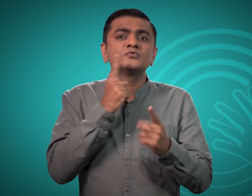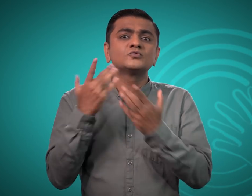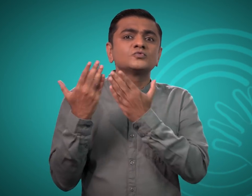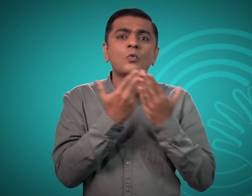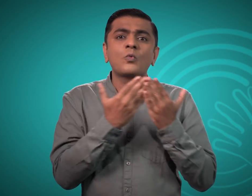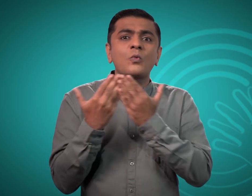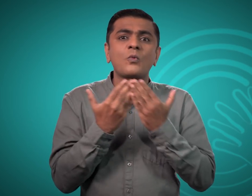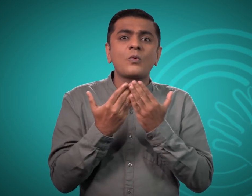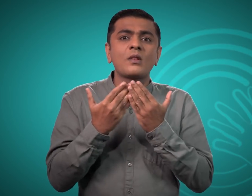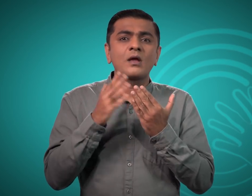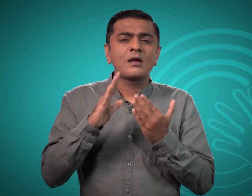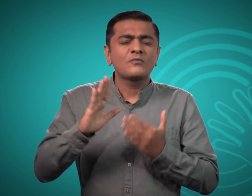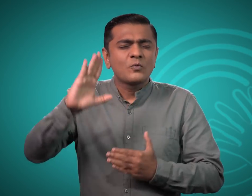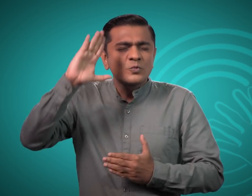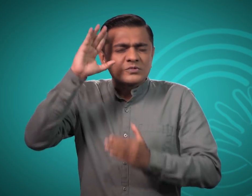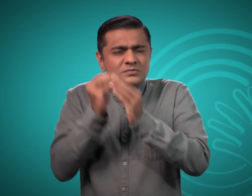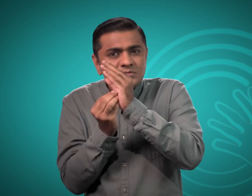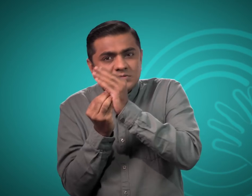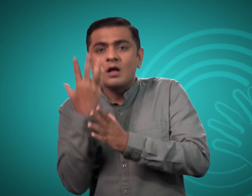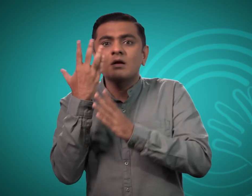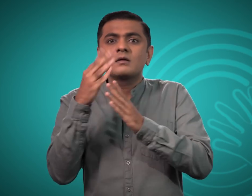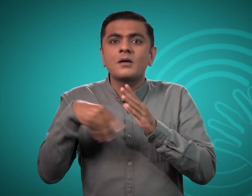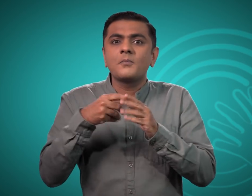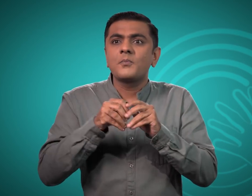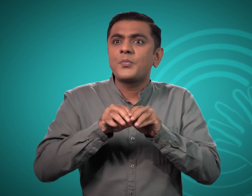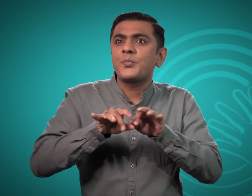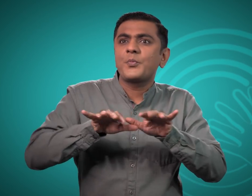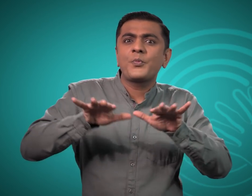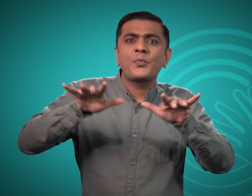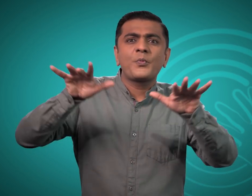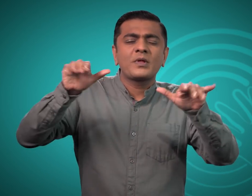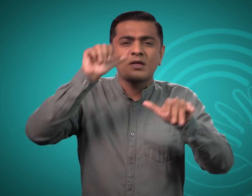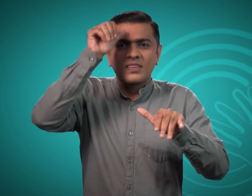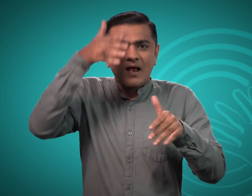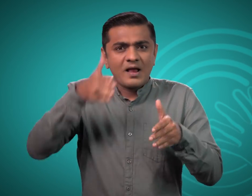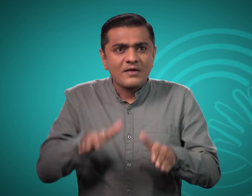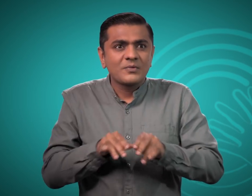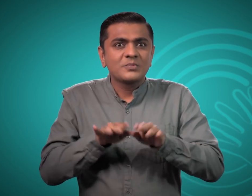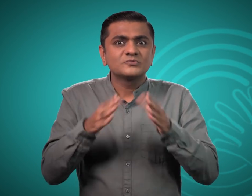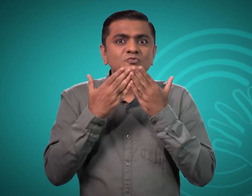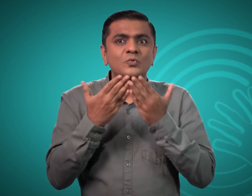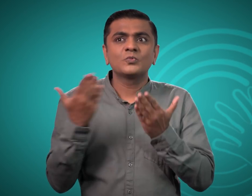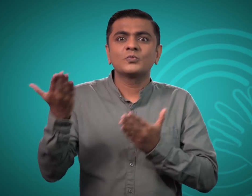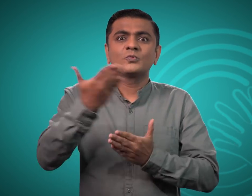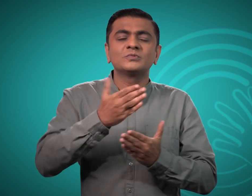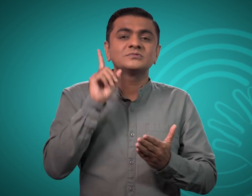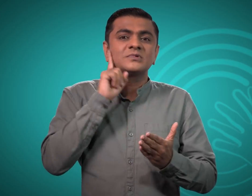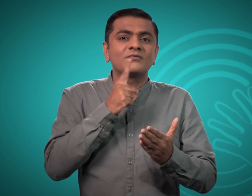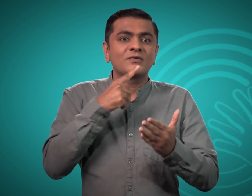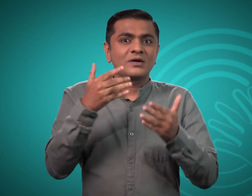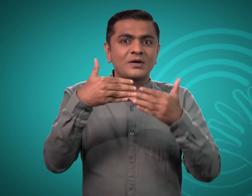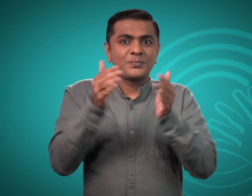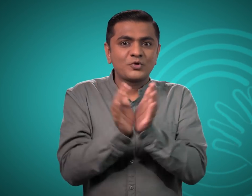पुराने कर्णबदीर स्कूल भी है जो पूरे भारत में फले फूले और समुदाई को बढ़ाने में मदद की।